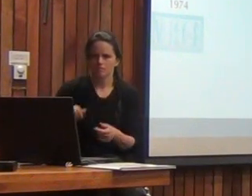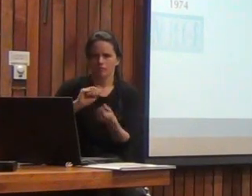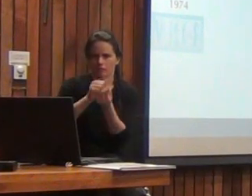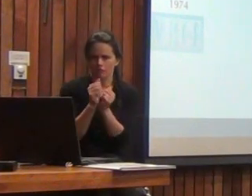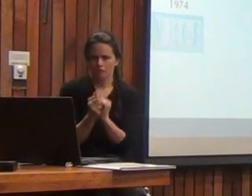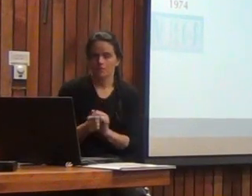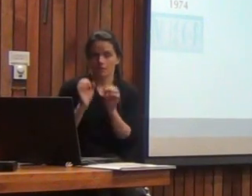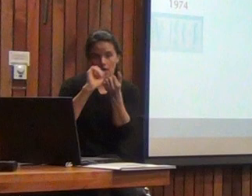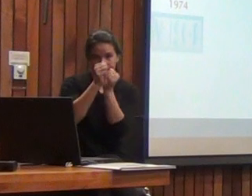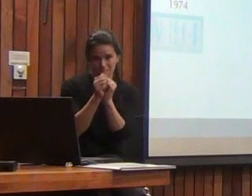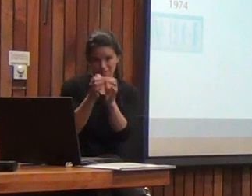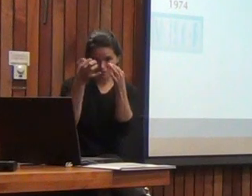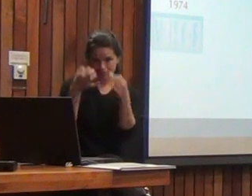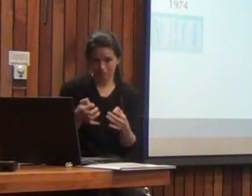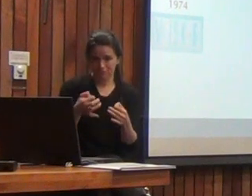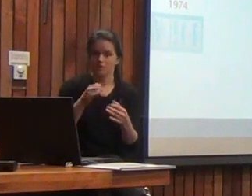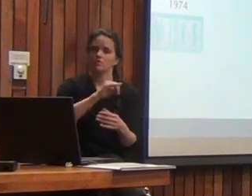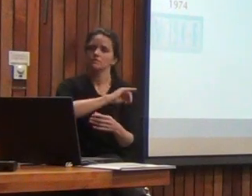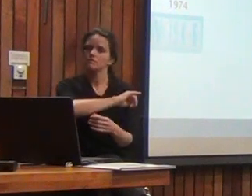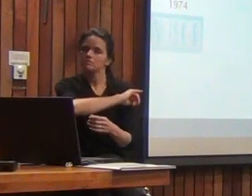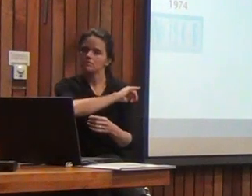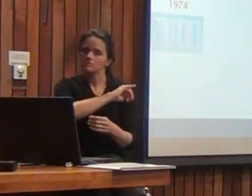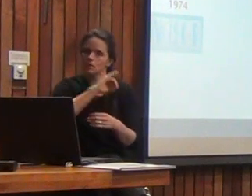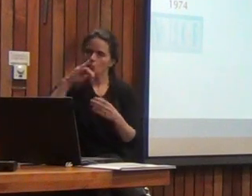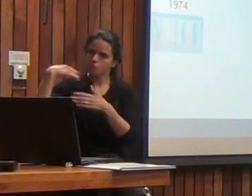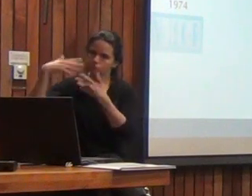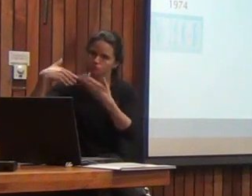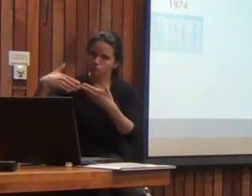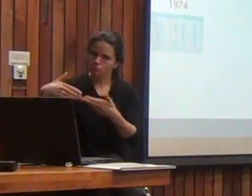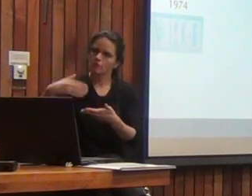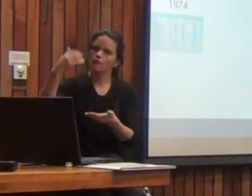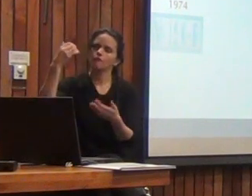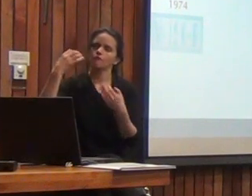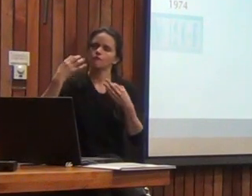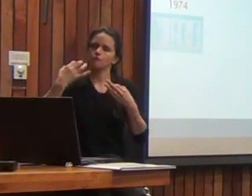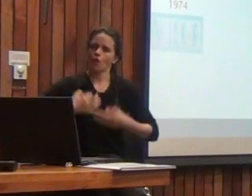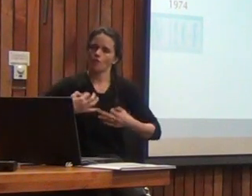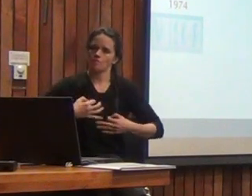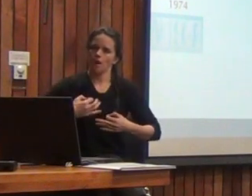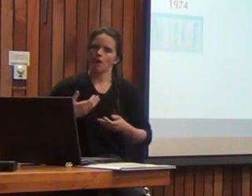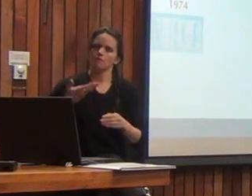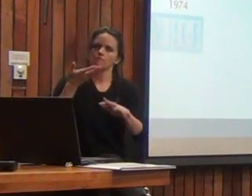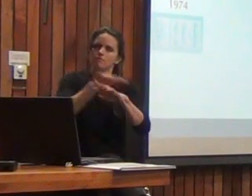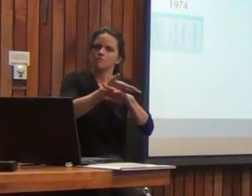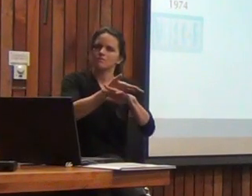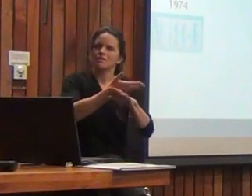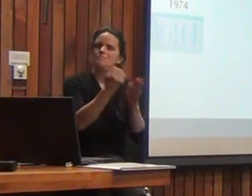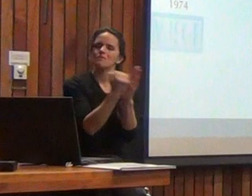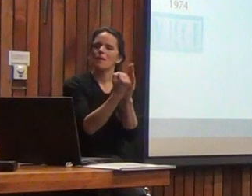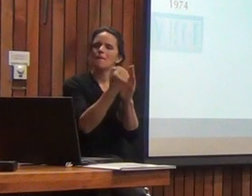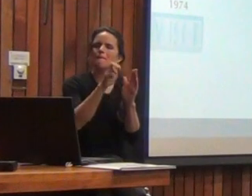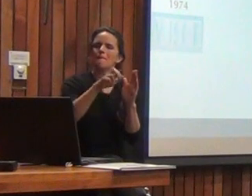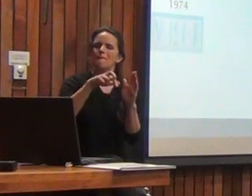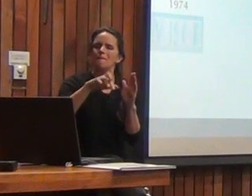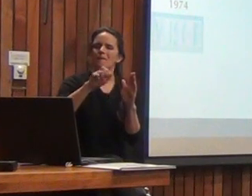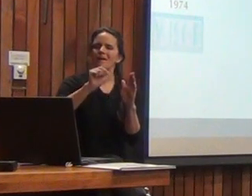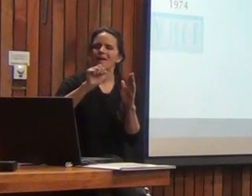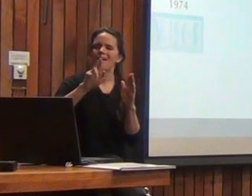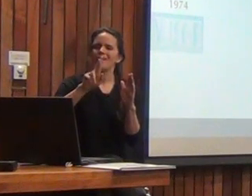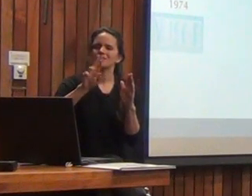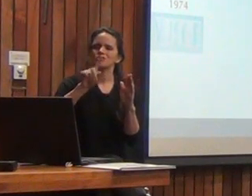tiene que ser una adaptación, y luego cuando formalizó ante Pearson su trabajo,